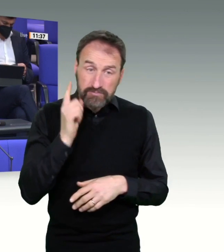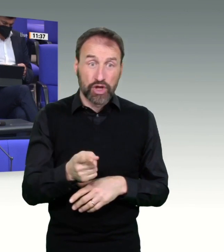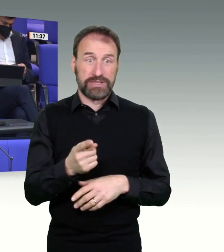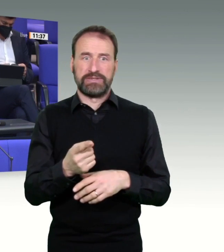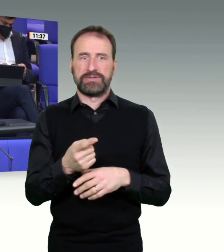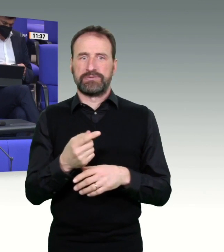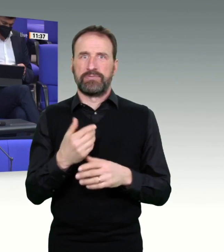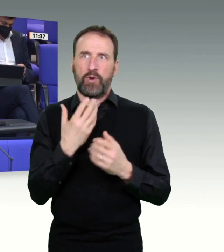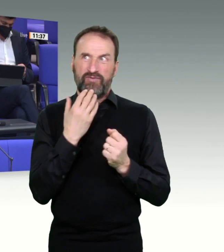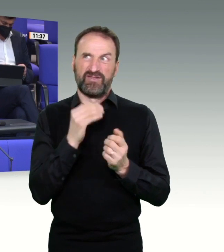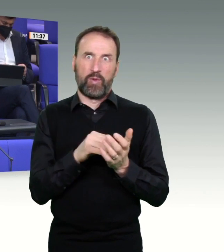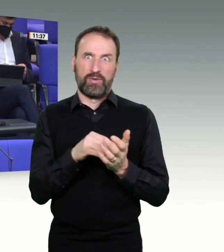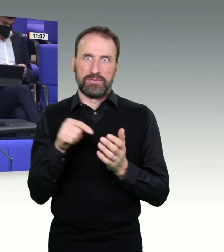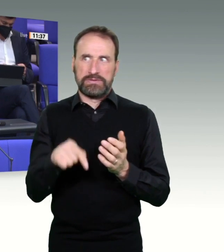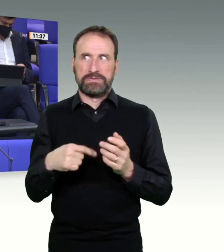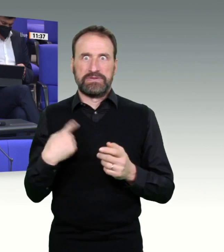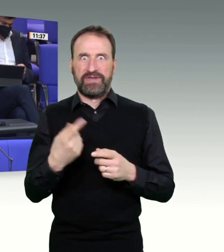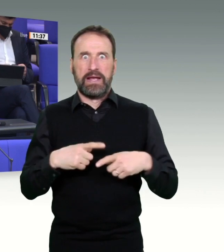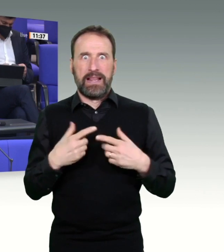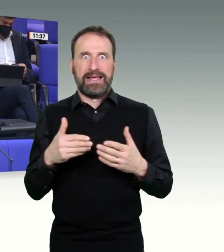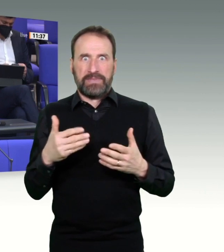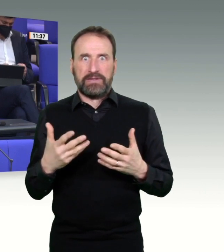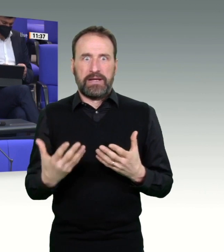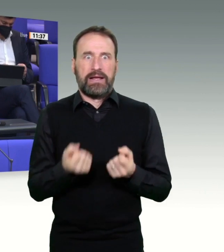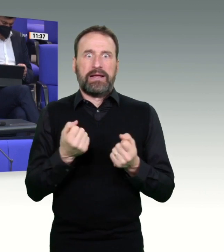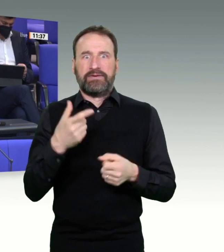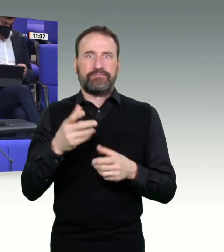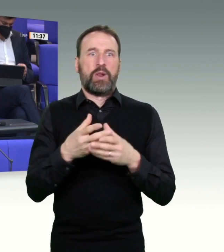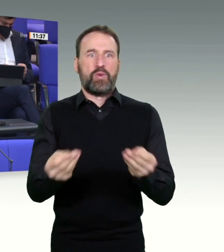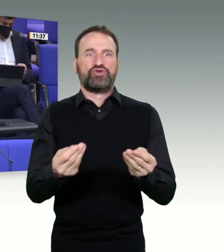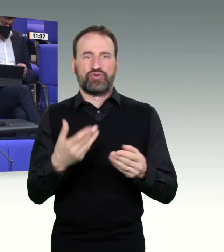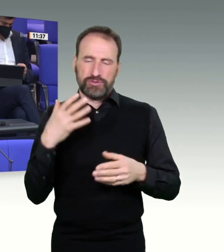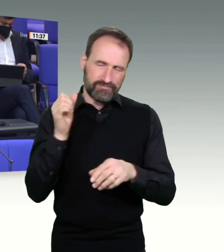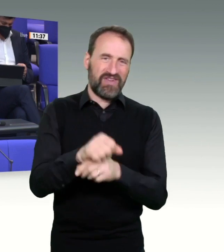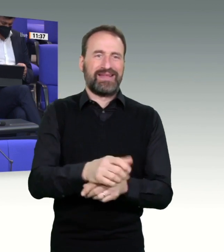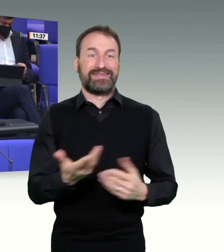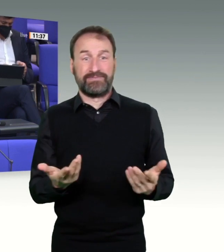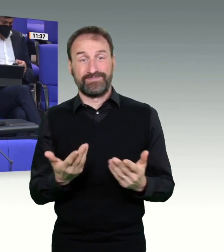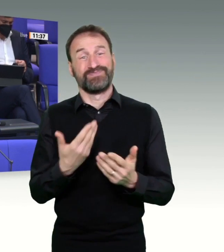wird diese Debatte sich erübrigt haben, parallel begleitet durch die